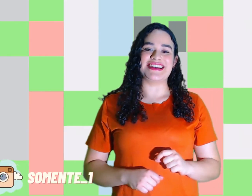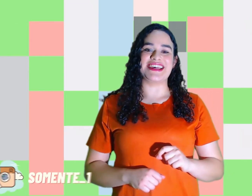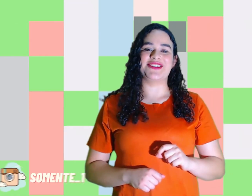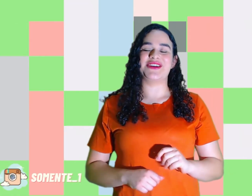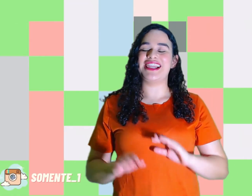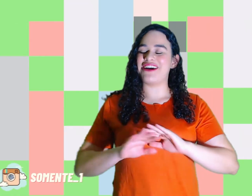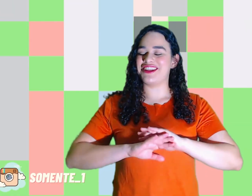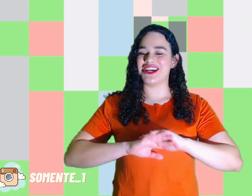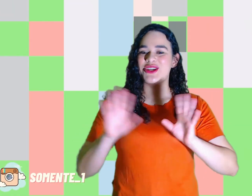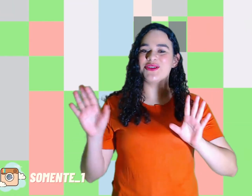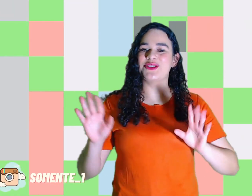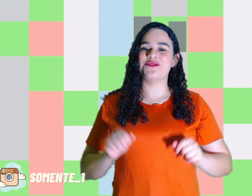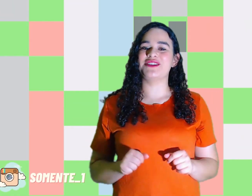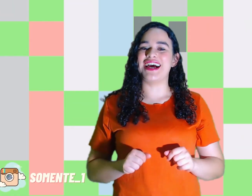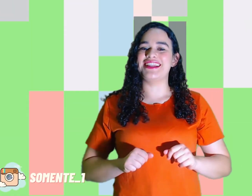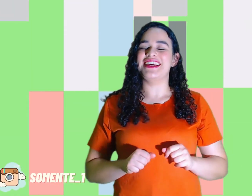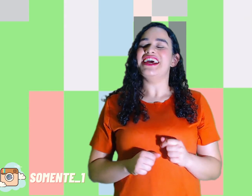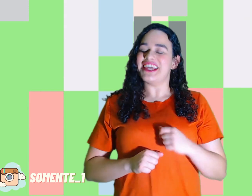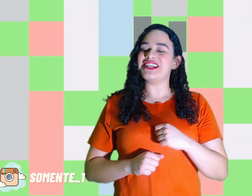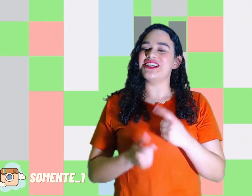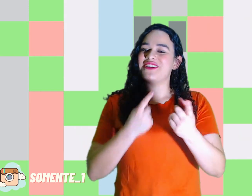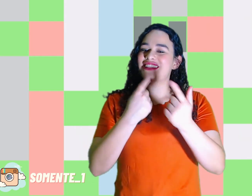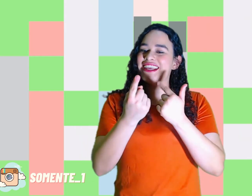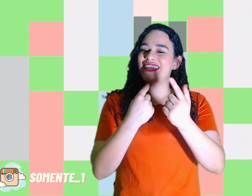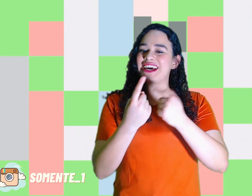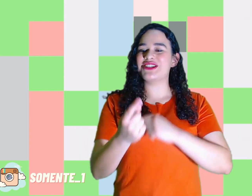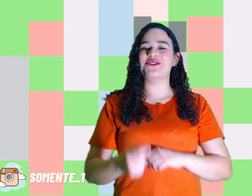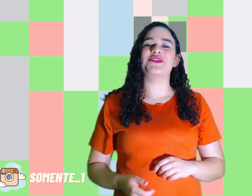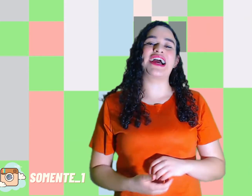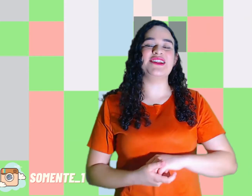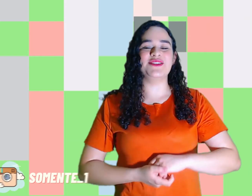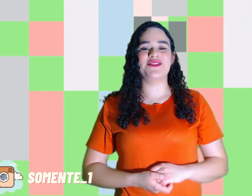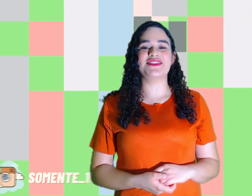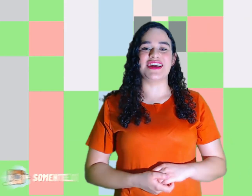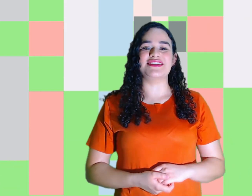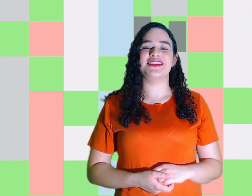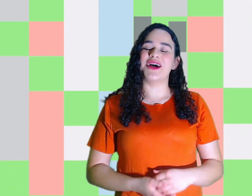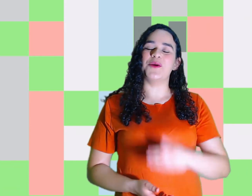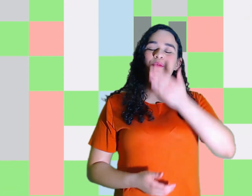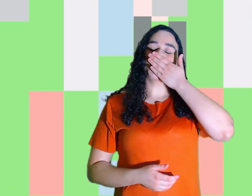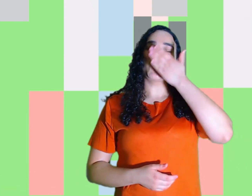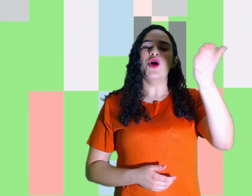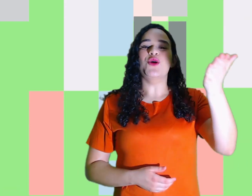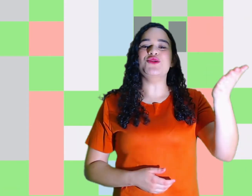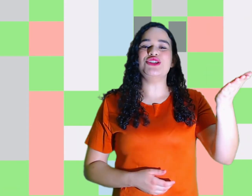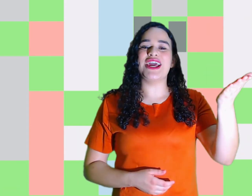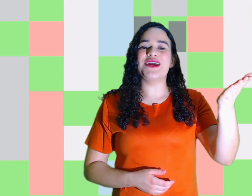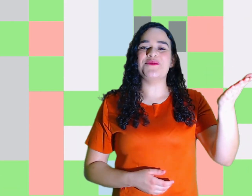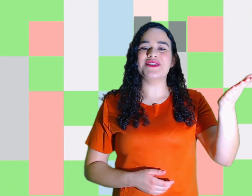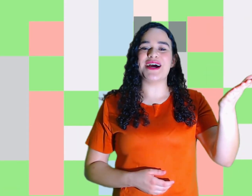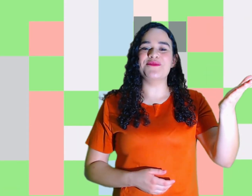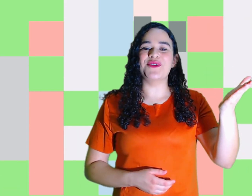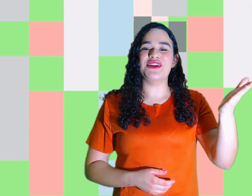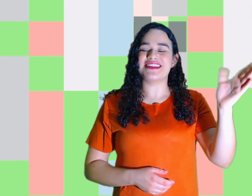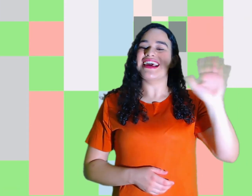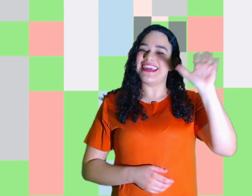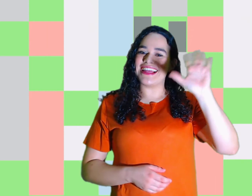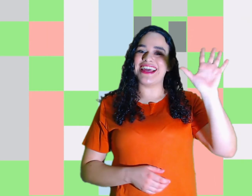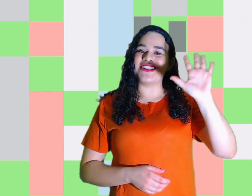certo? Que lá vai estar cheio de novidade. E a gente vai estar interagindo com cada um de vocês. Então, um cheiro, meus amores. E até a nossa